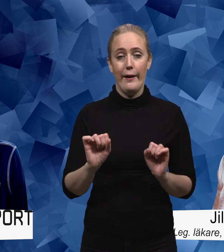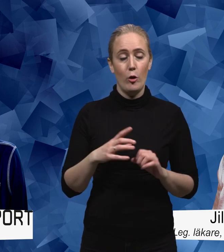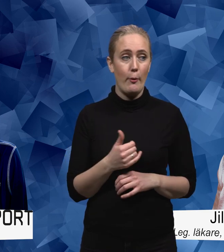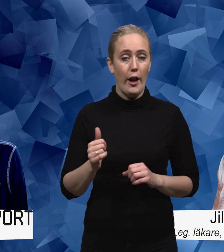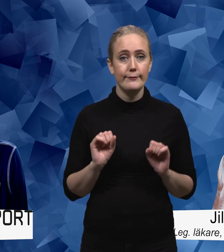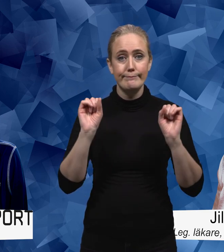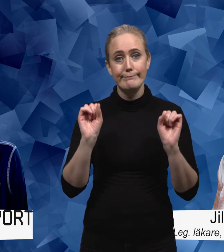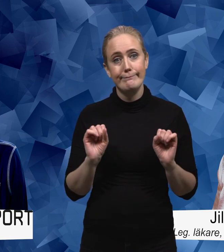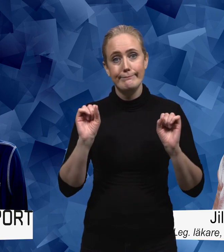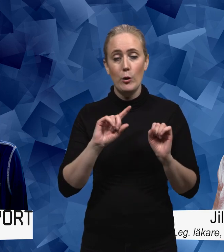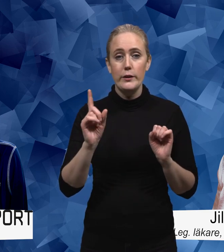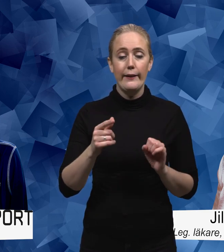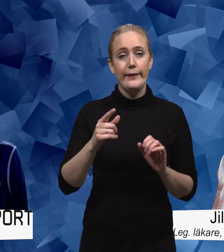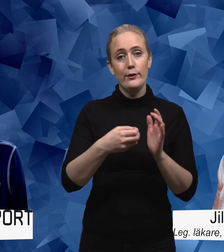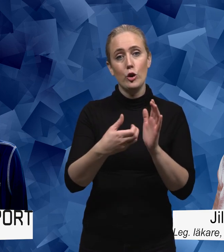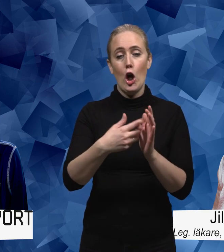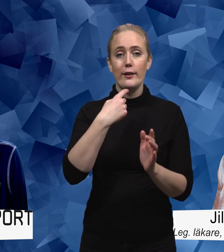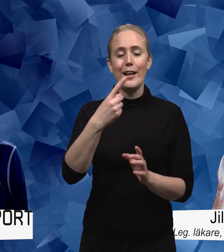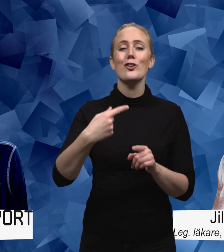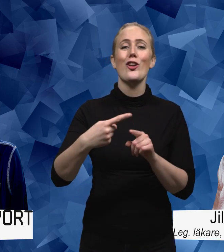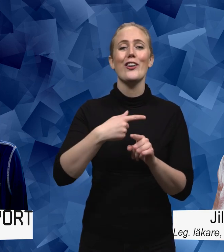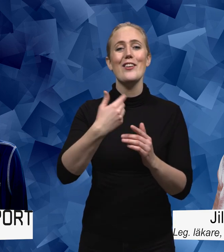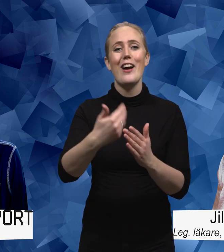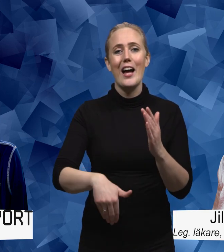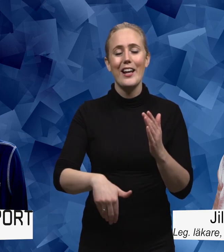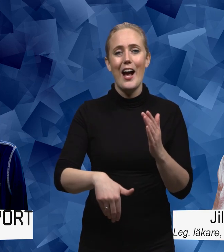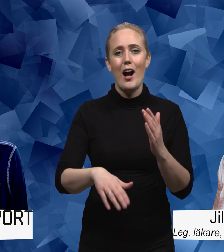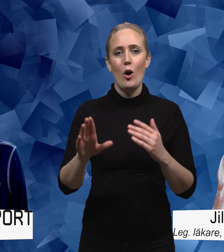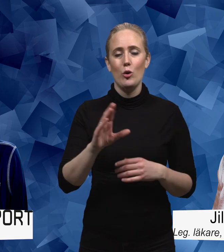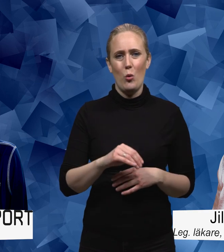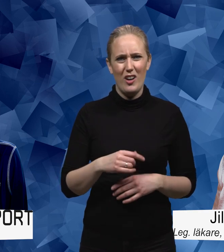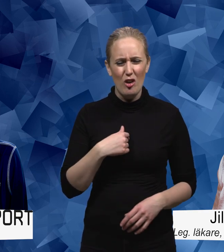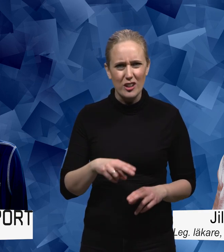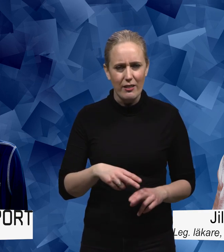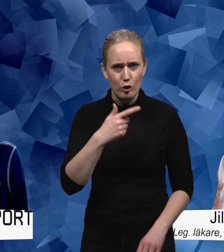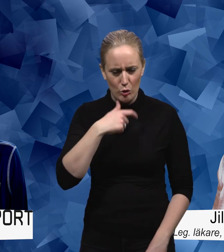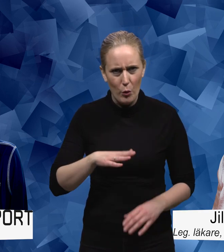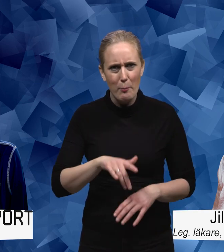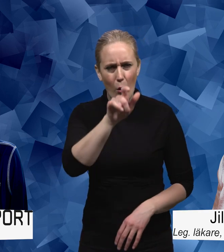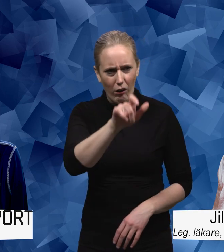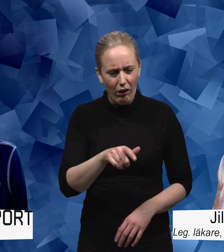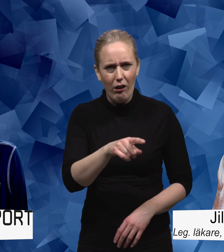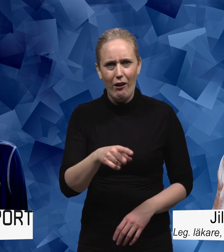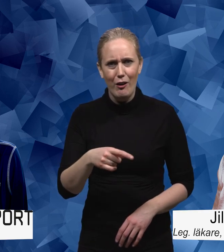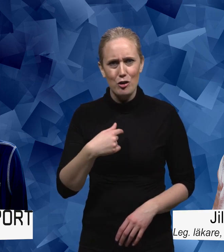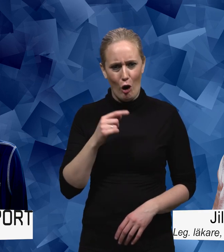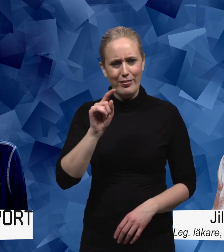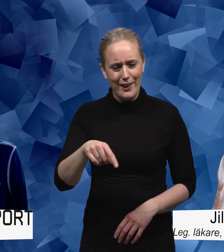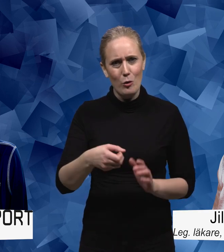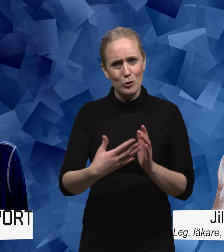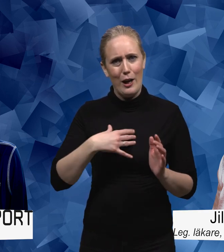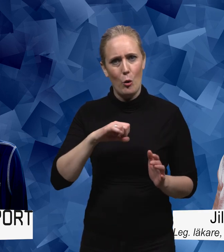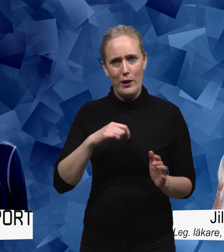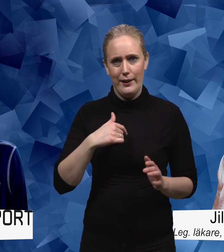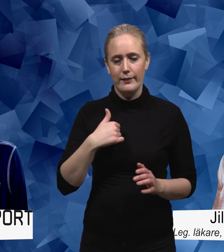gör det man kan och så säger instruktören så här snart du är klara då kan jag bli riktigt sur därför att jag kommer dit för att jag tycker att det är kul